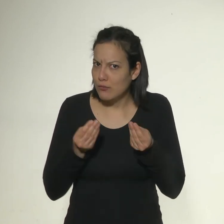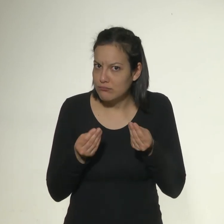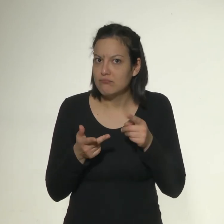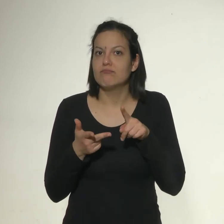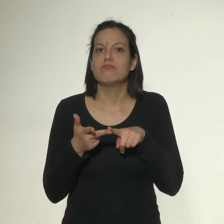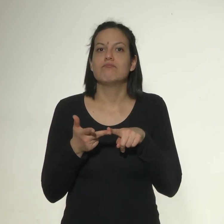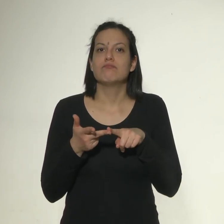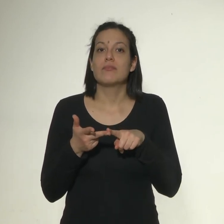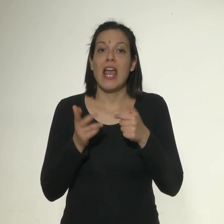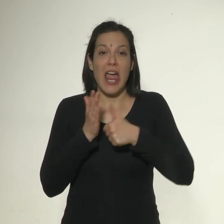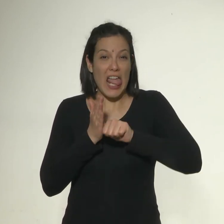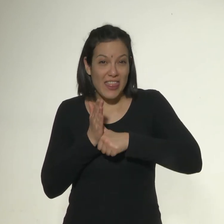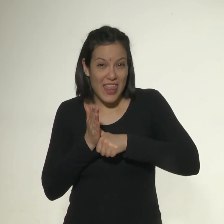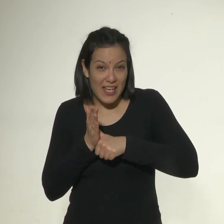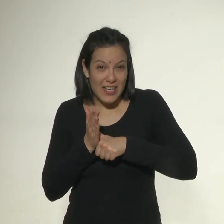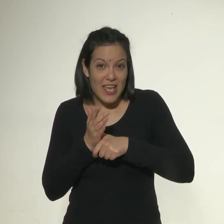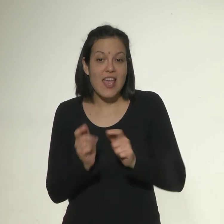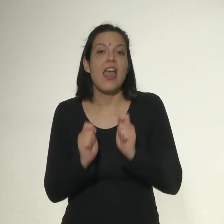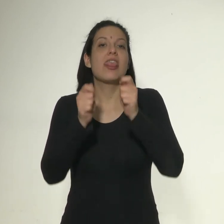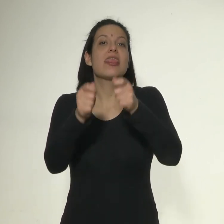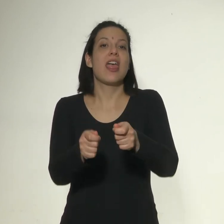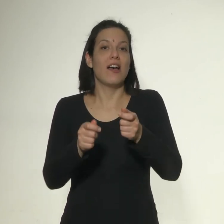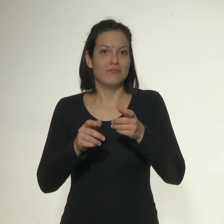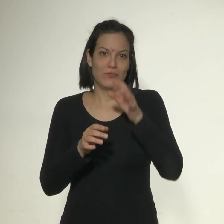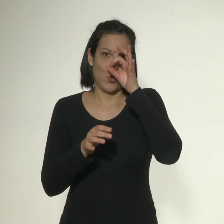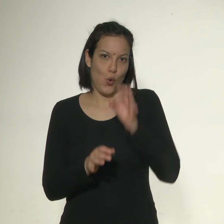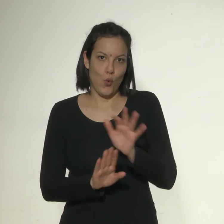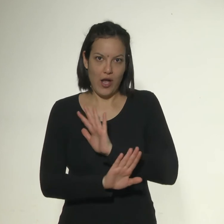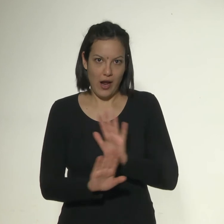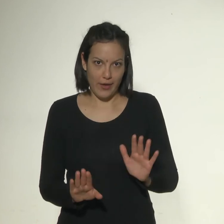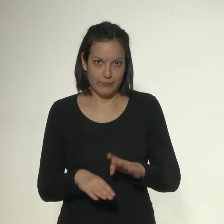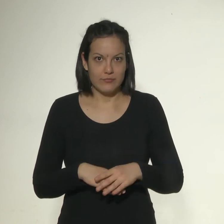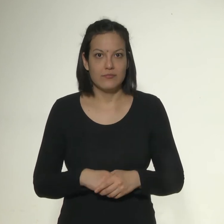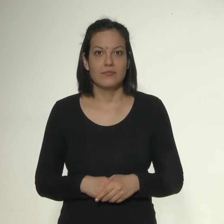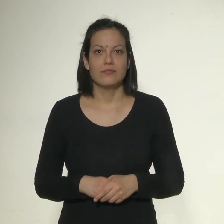5. Nunca entregar el DNI, Documento Nacional de Identidad.